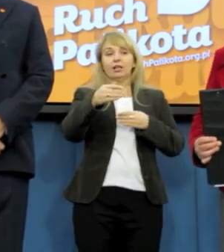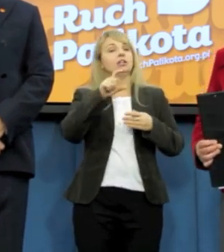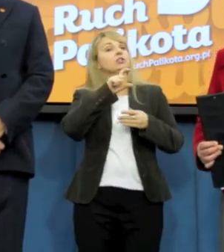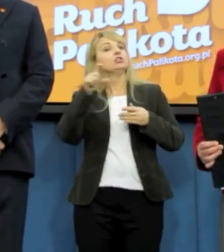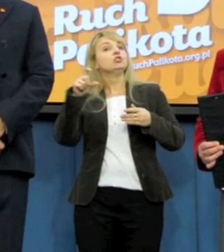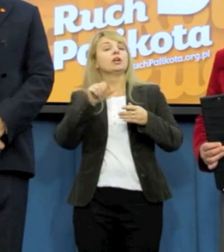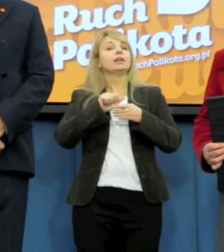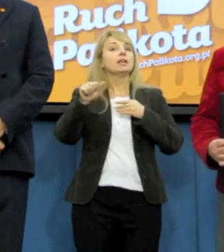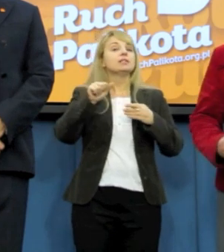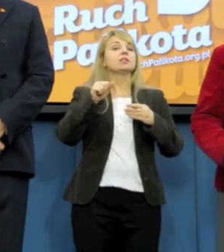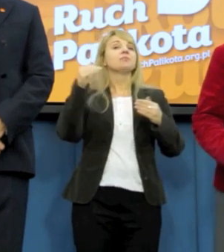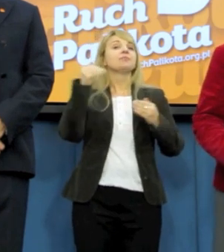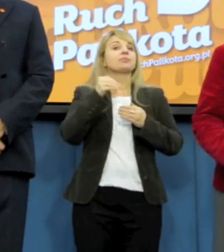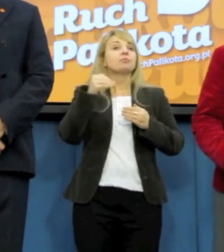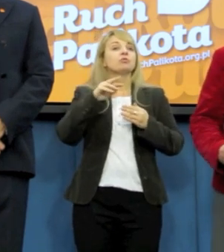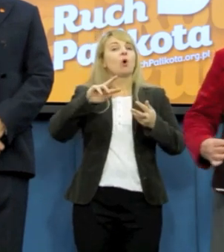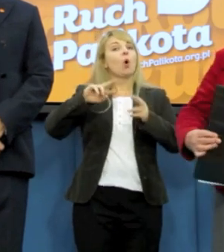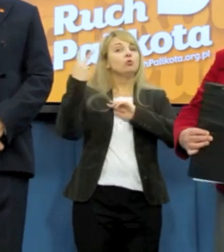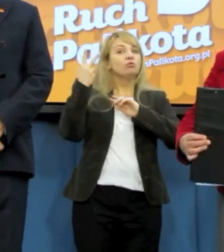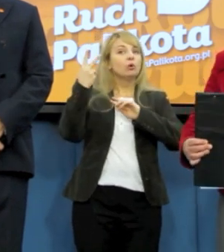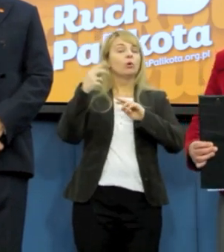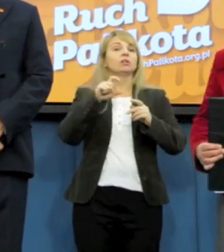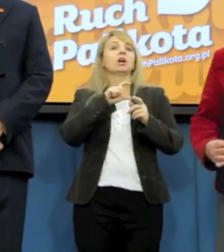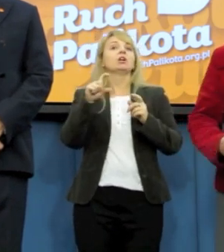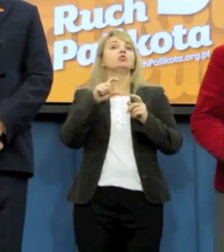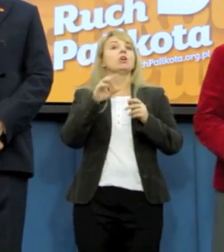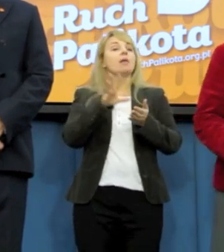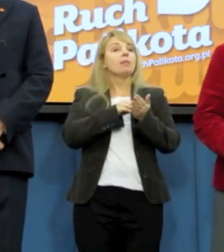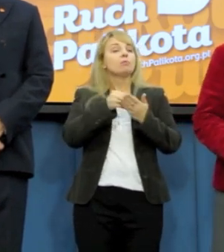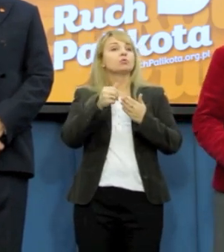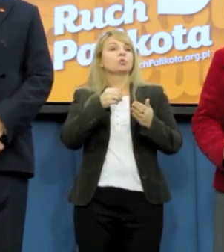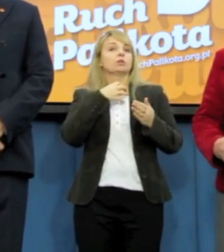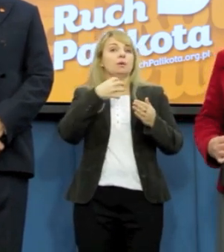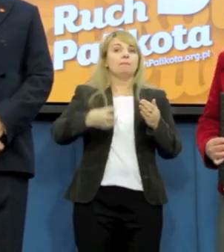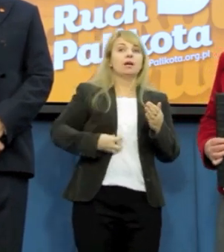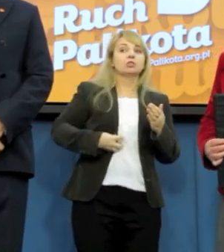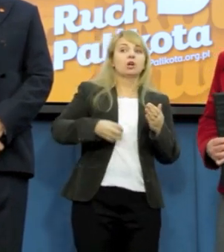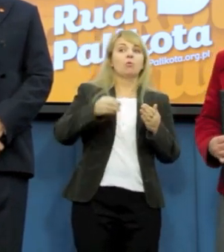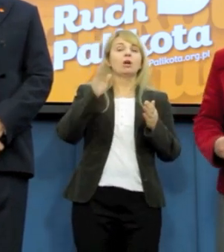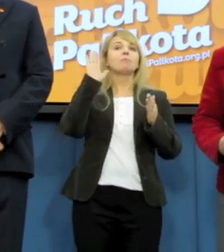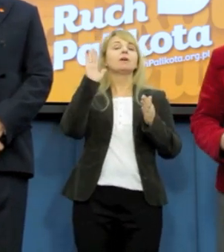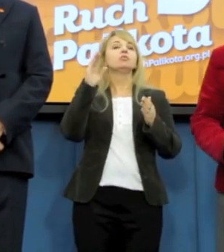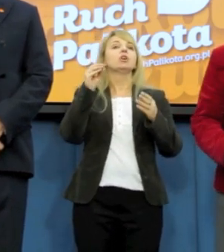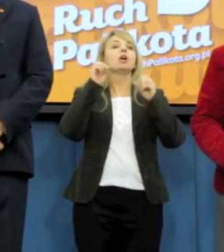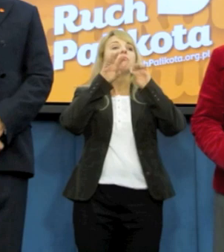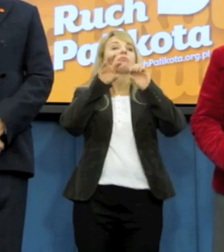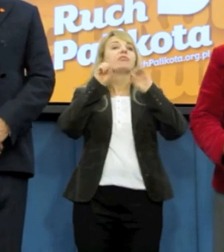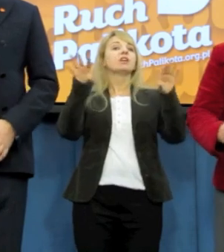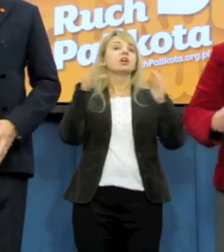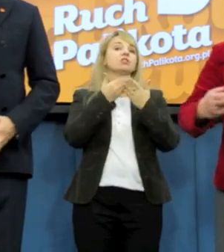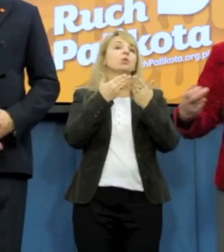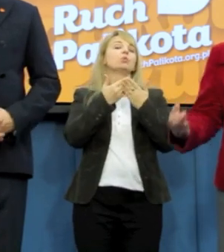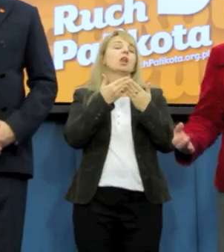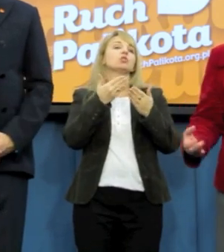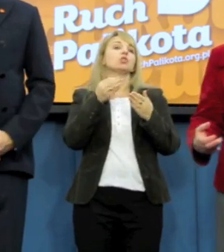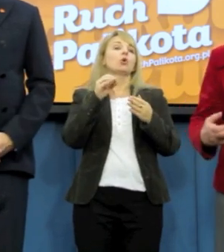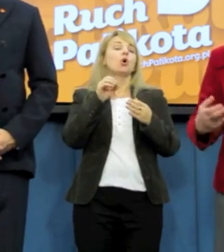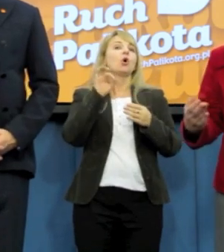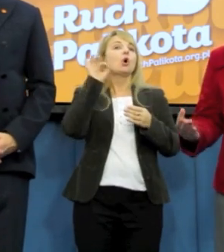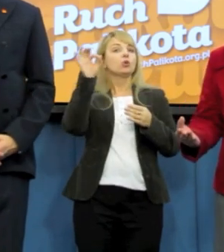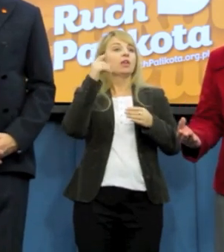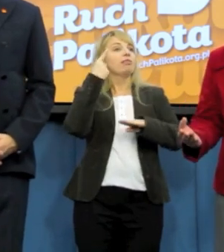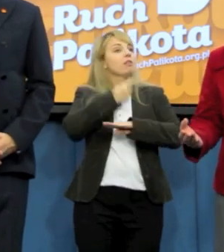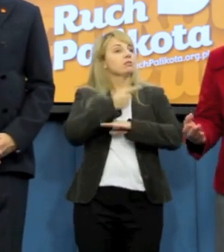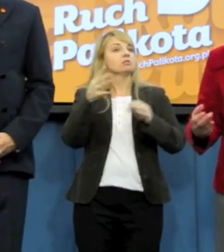tu ani możliwości odwołania, ani nie ma potrzeby, by marszałek Sejmu uzasadniał swoją opinię. Może w sposób